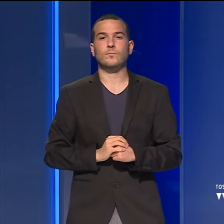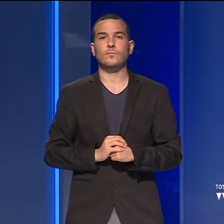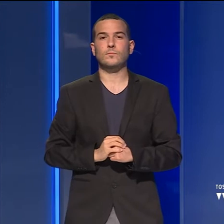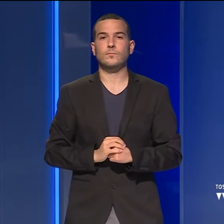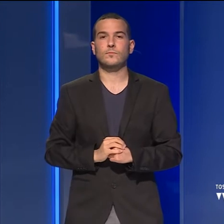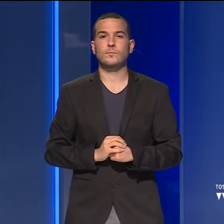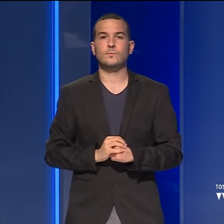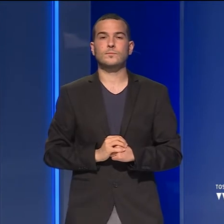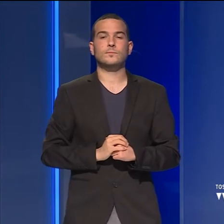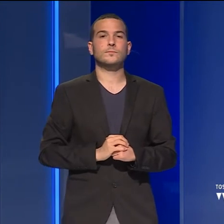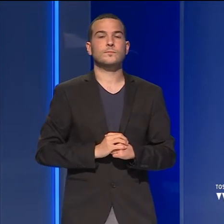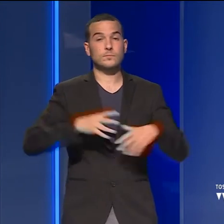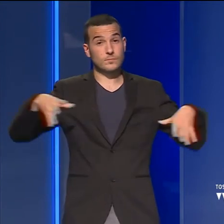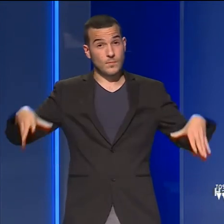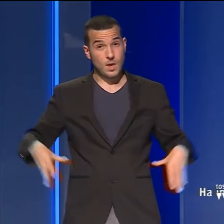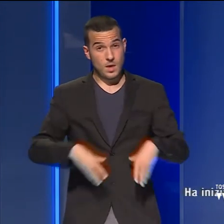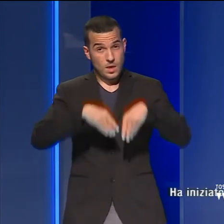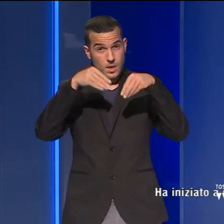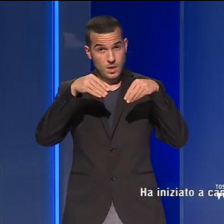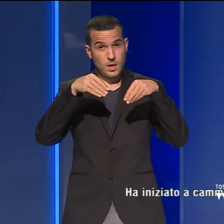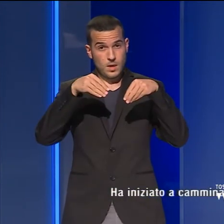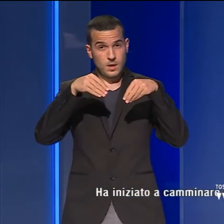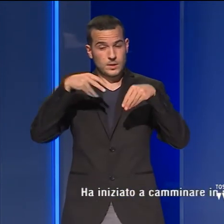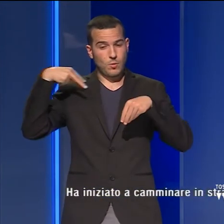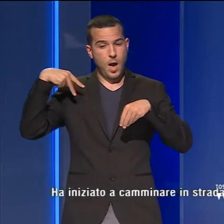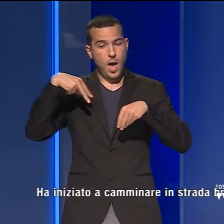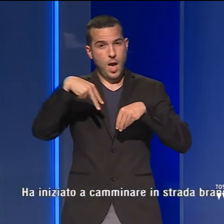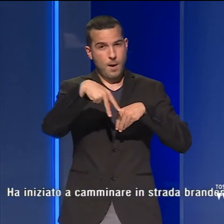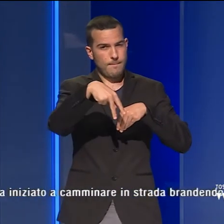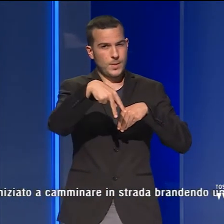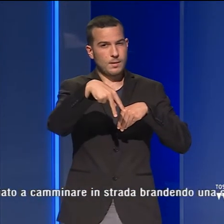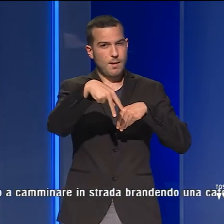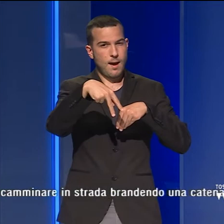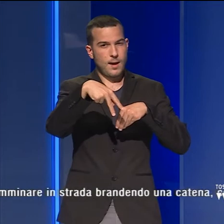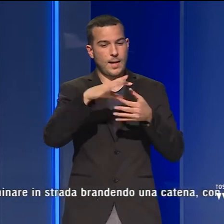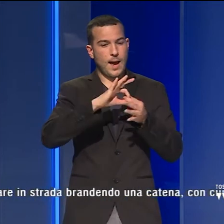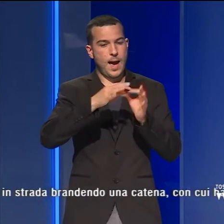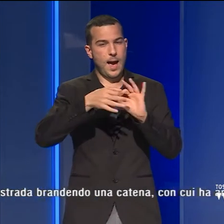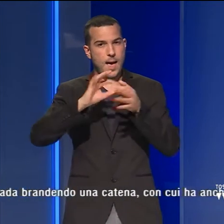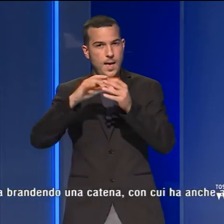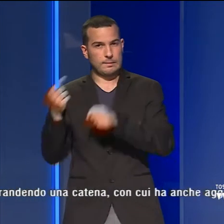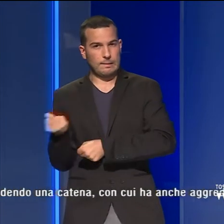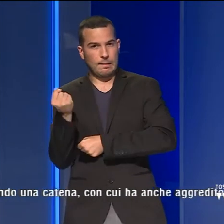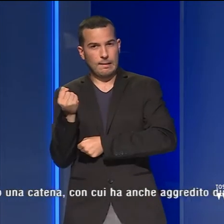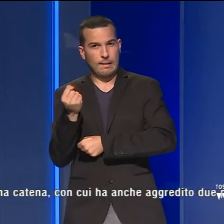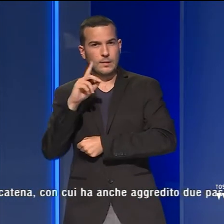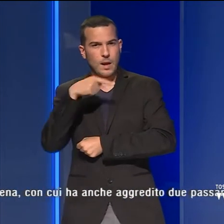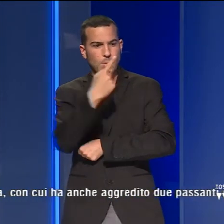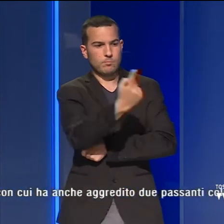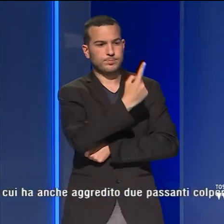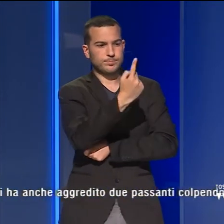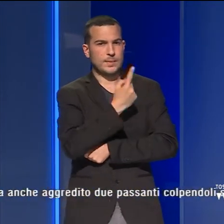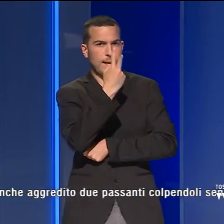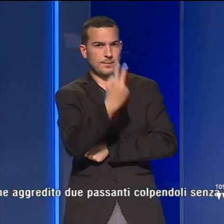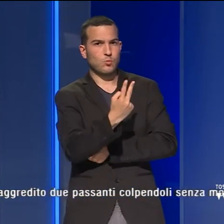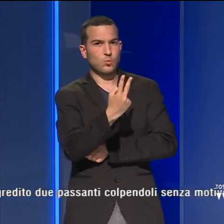Ha iniziato a camminare in strada brandendo una catena con cui ha anche aggredito due passanti